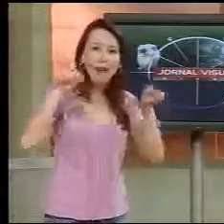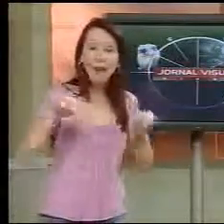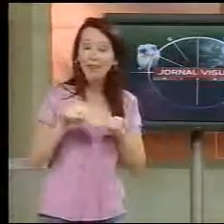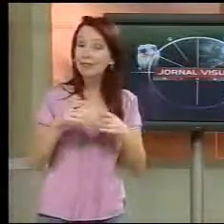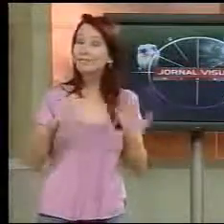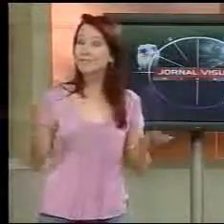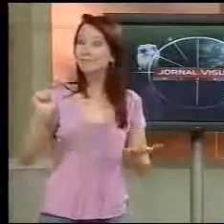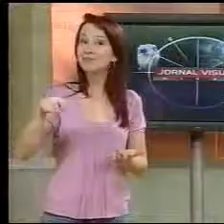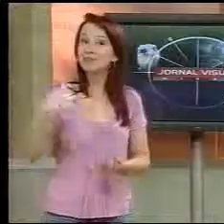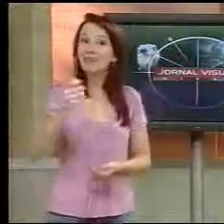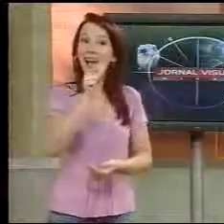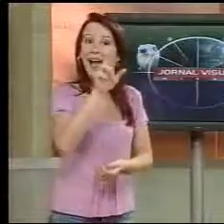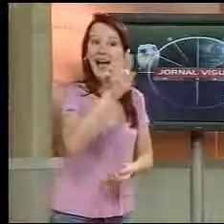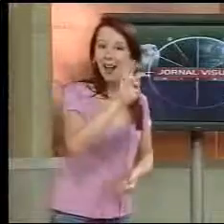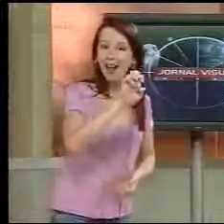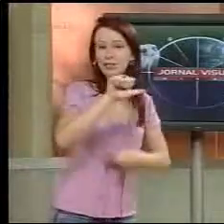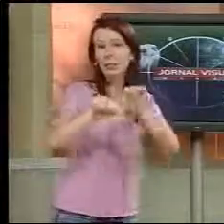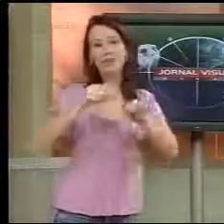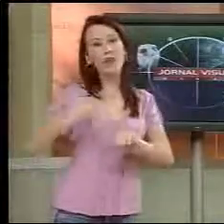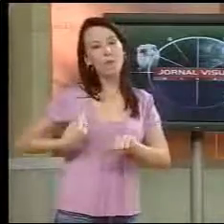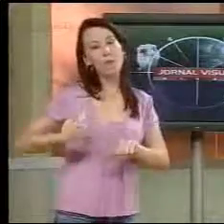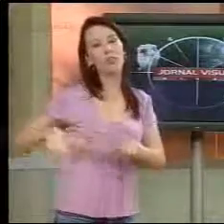transforma a vida de jovens da capital.